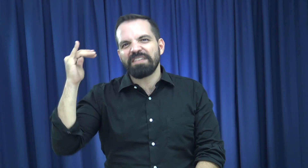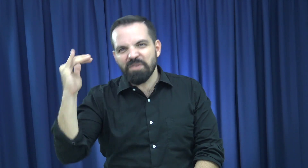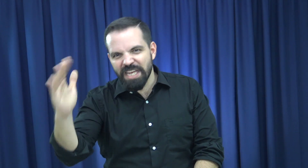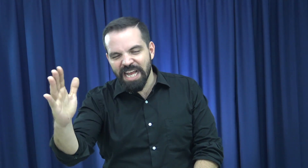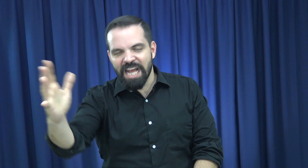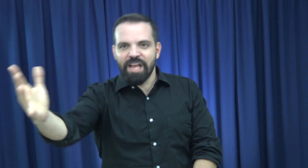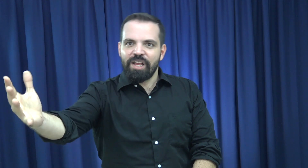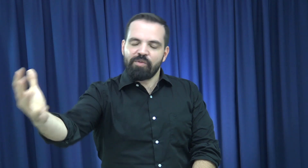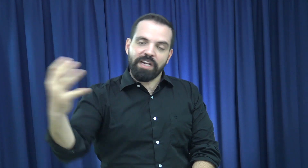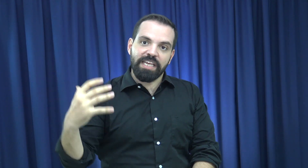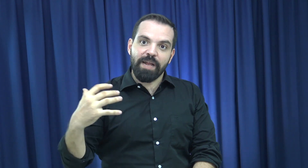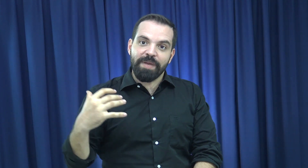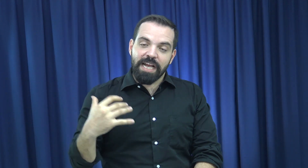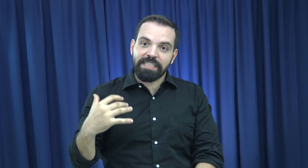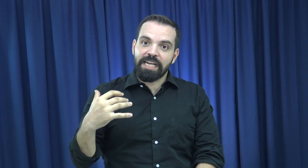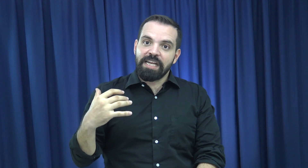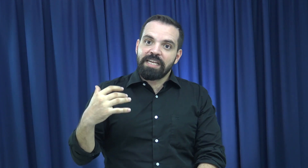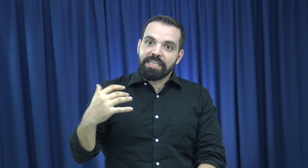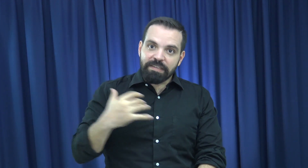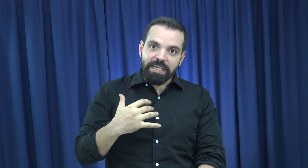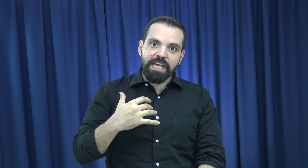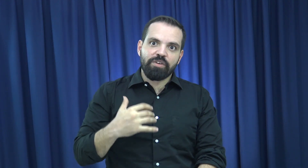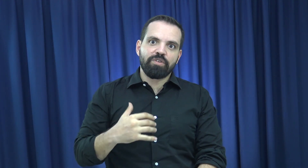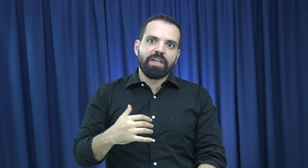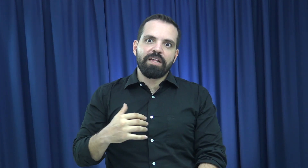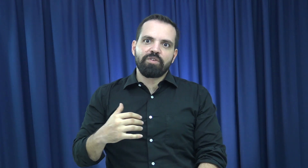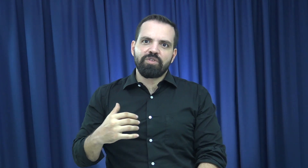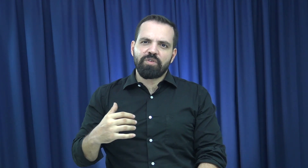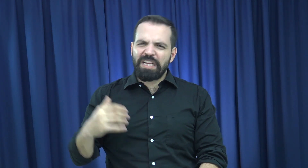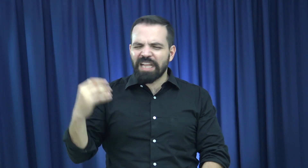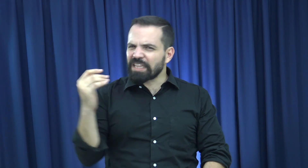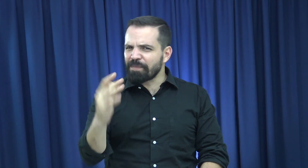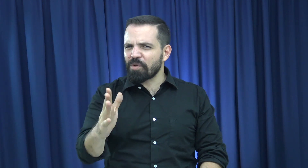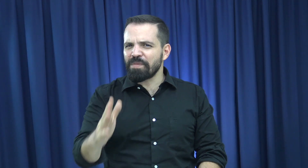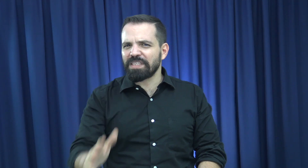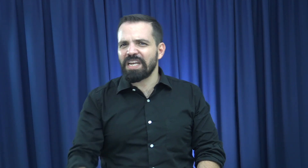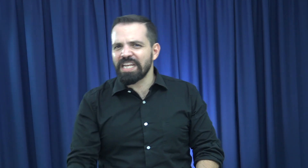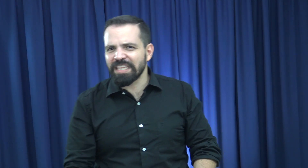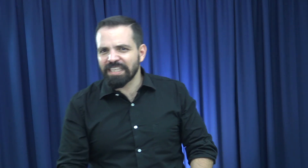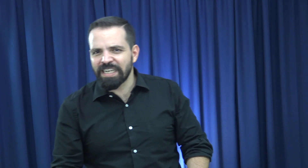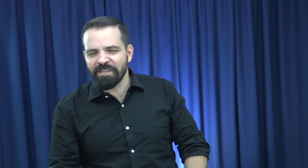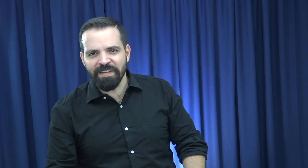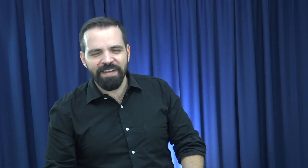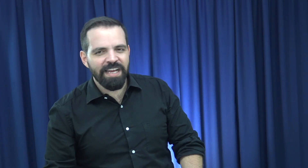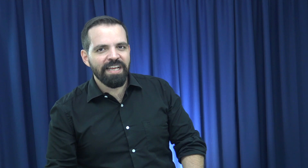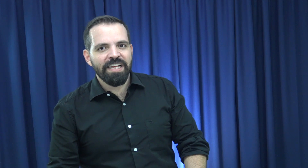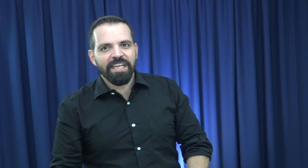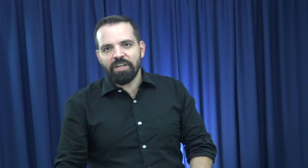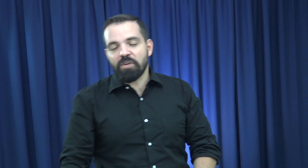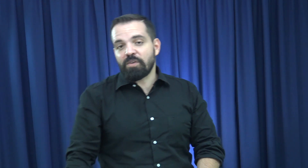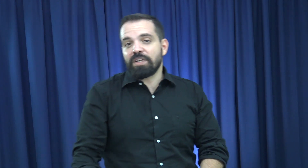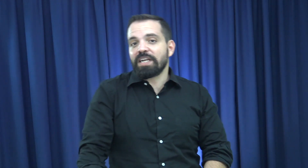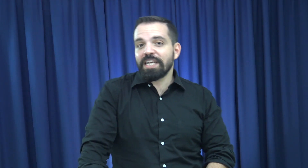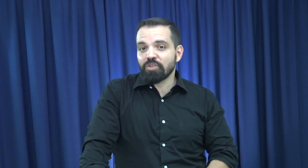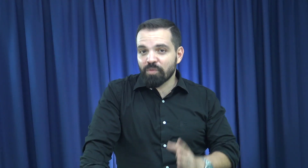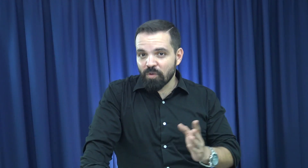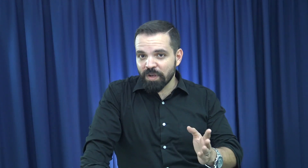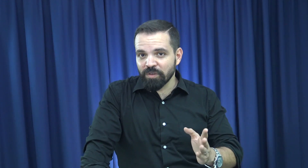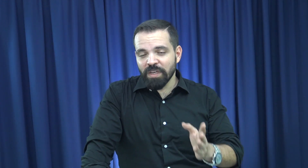sabiduría cualquier amenaza que vaya en contra de nosotros. Hay tantas promesas lindas en la Biblia que nos recuerdan eso, por lo menos